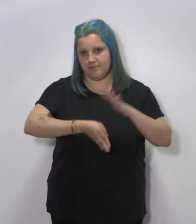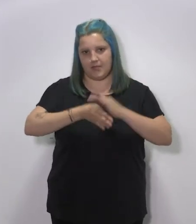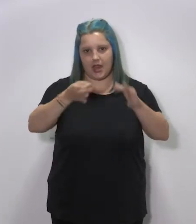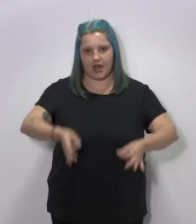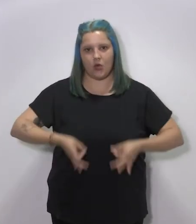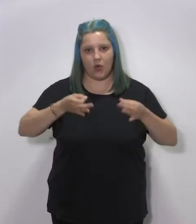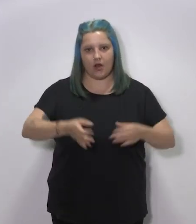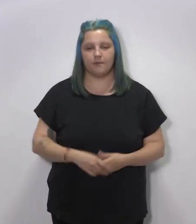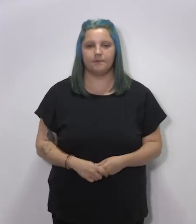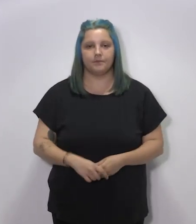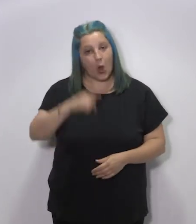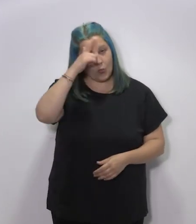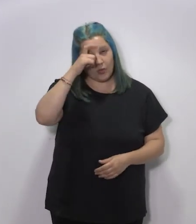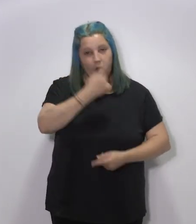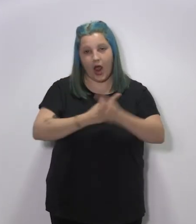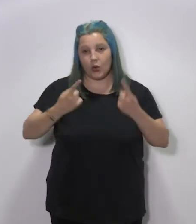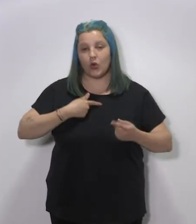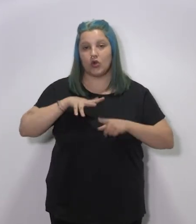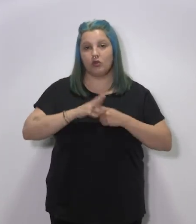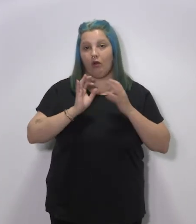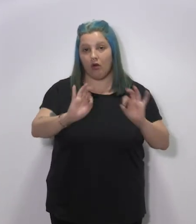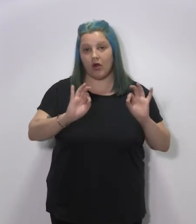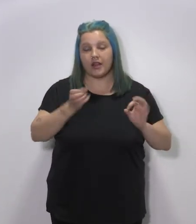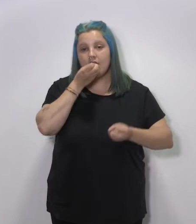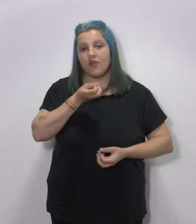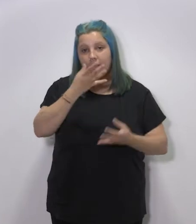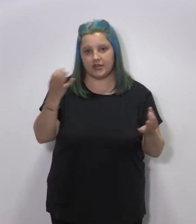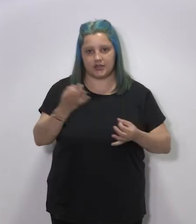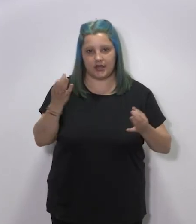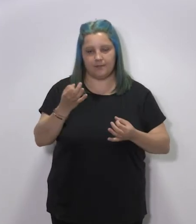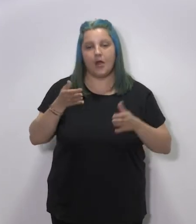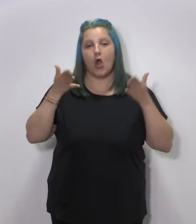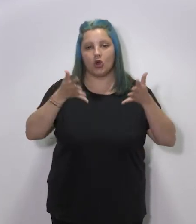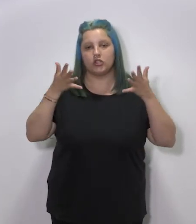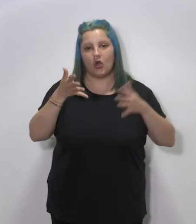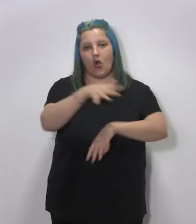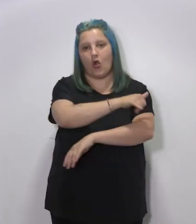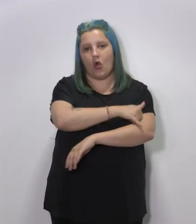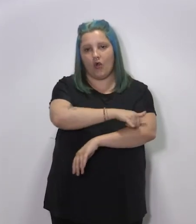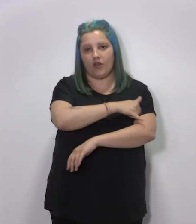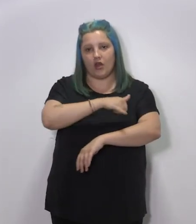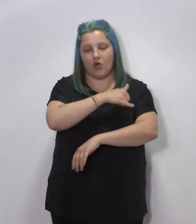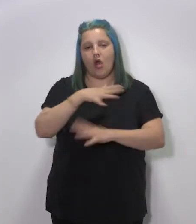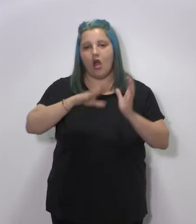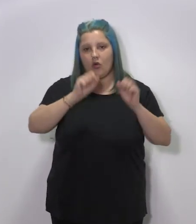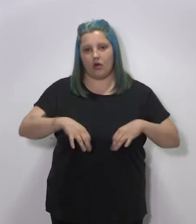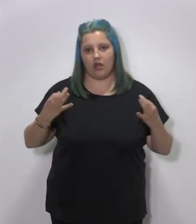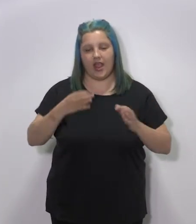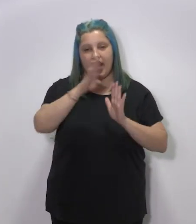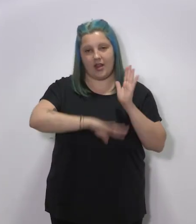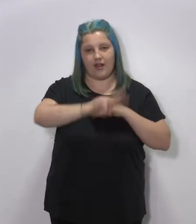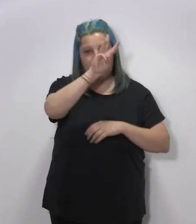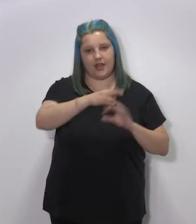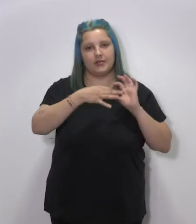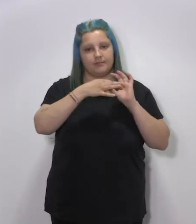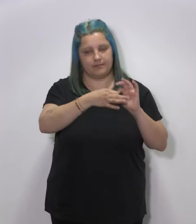Y en cuanto a la situación concreta de algunos municipios, informarles que también el Consejo de Gobierno ha acordado que en el nivel 3 se